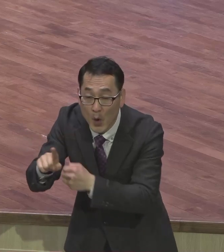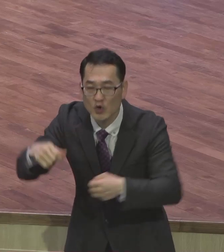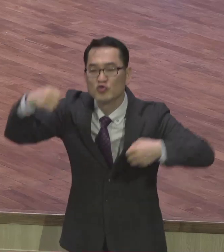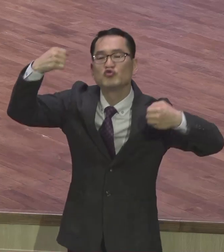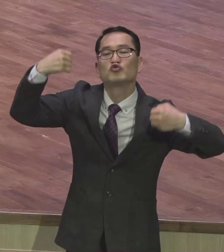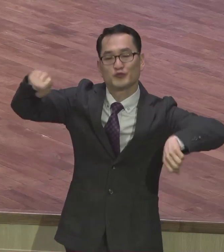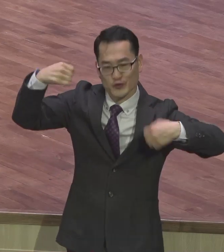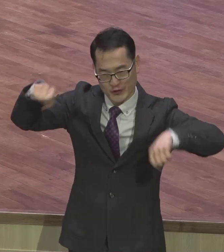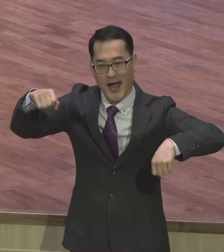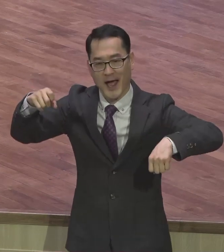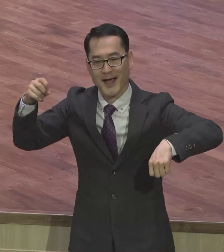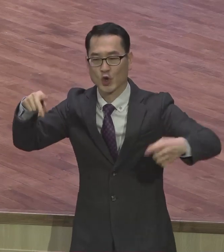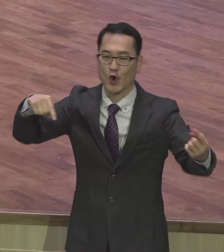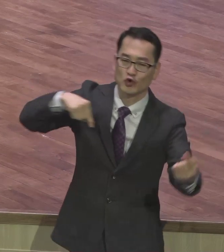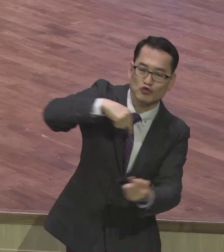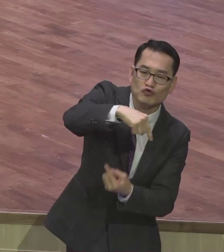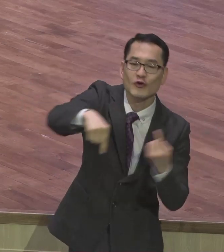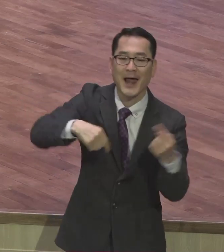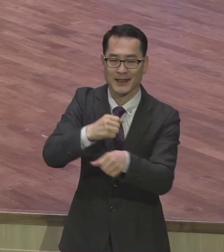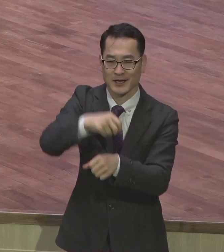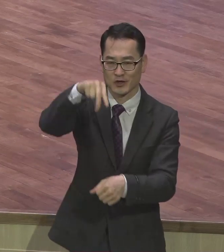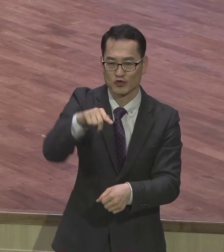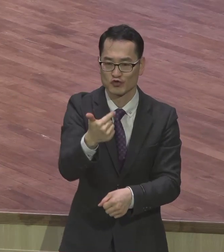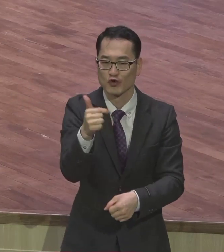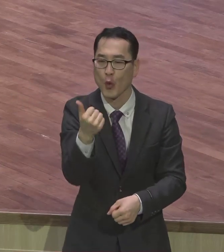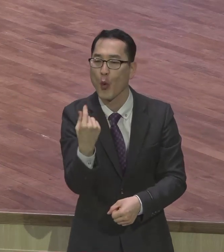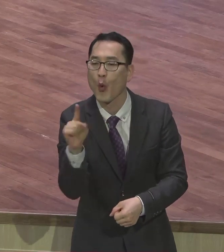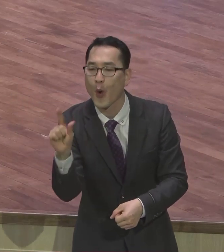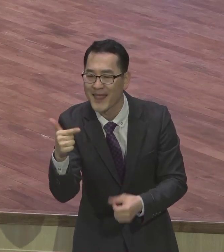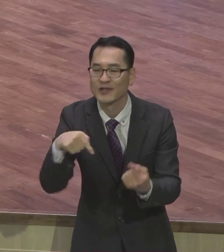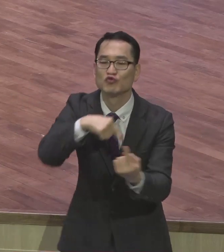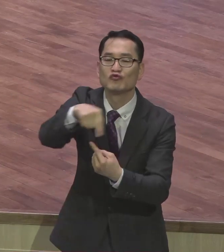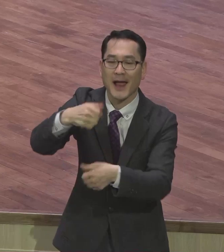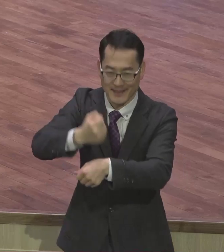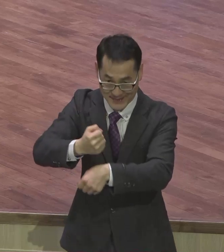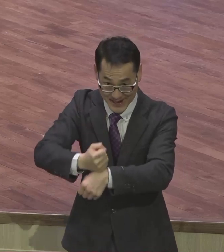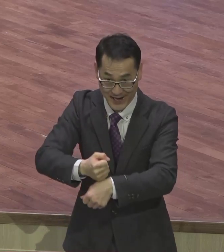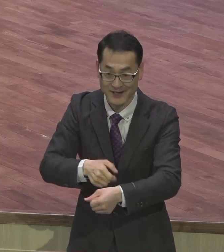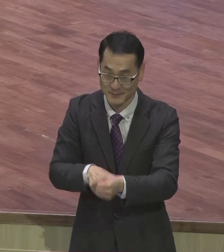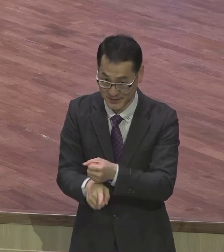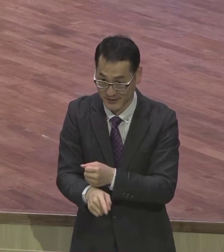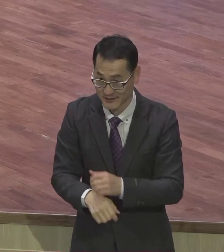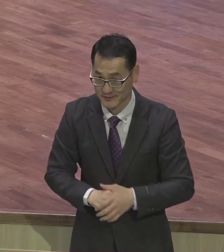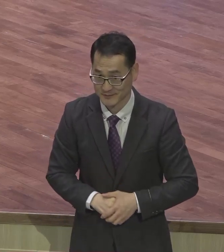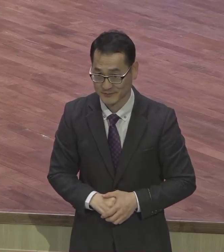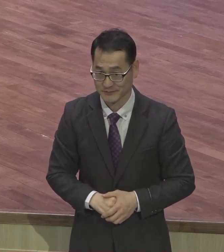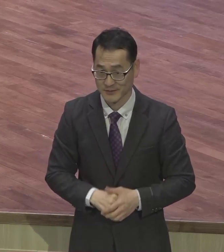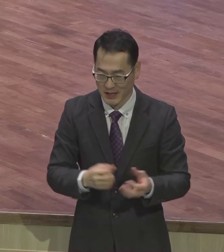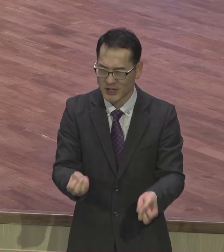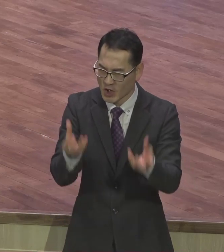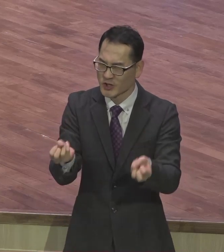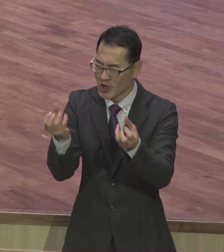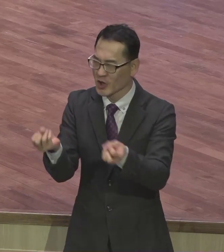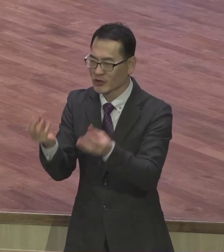뜻이에요. 춤춘다. 순환한다. 절기 1년 동안 계속 순환하면서 축제의